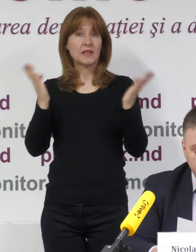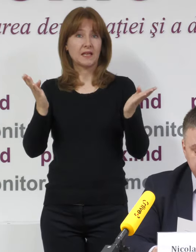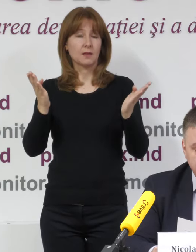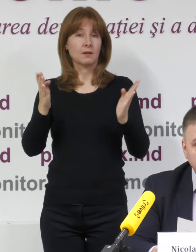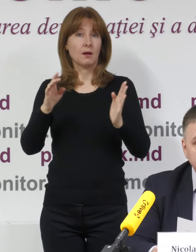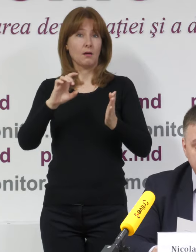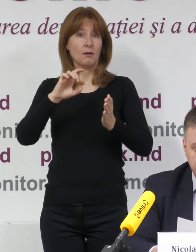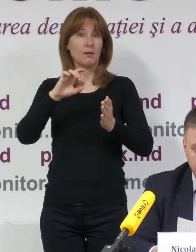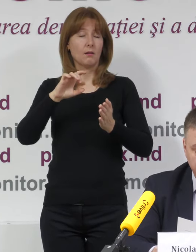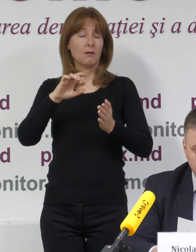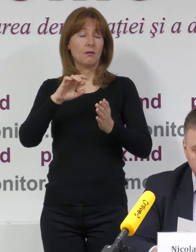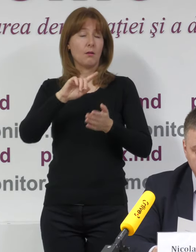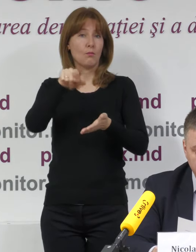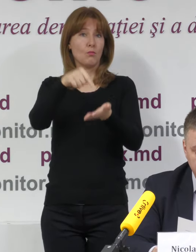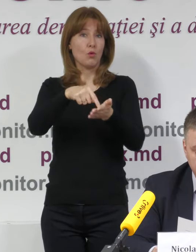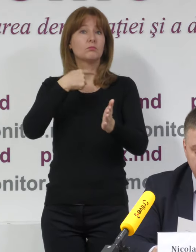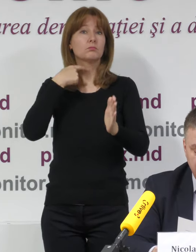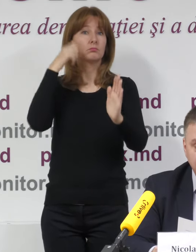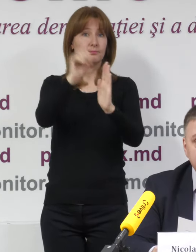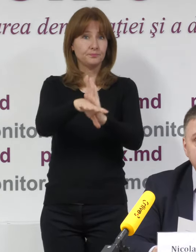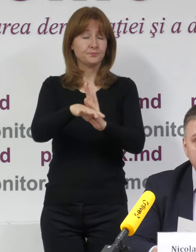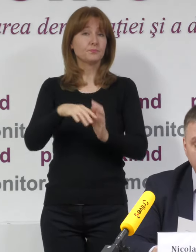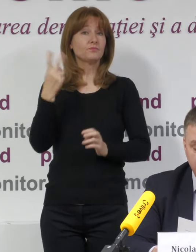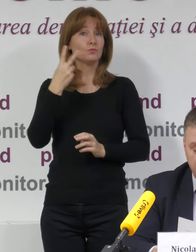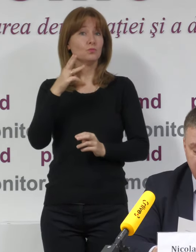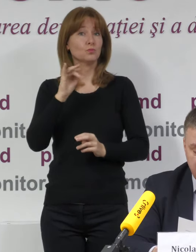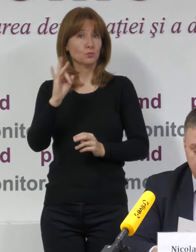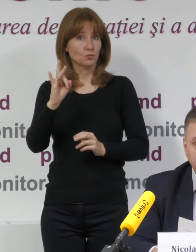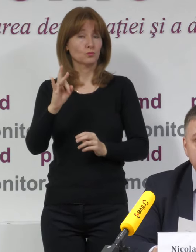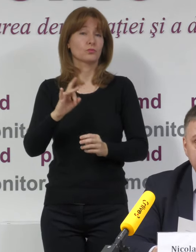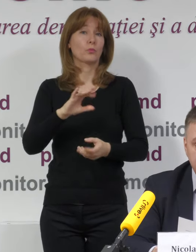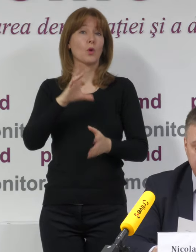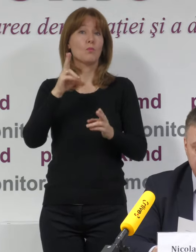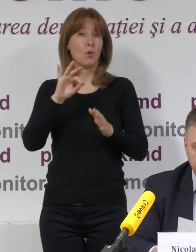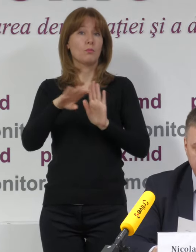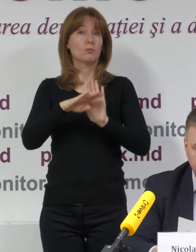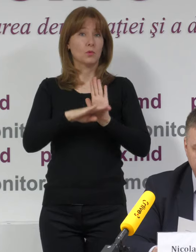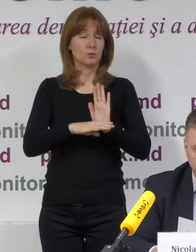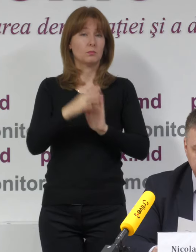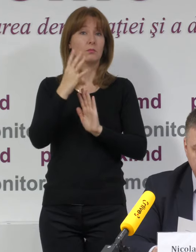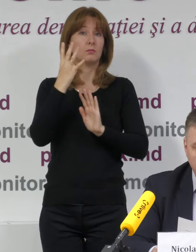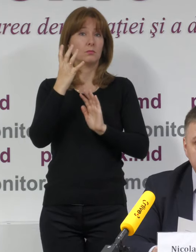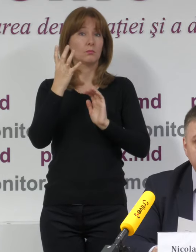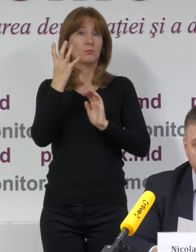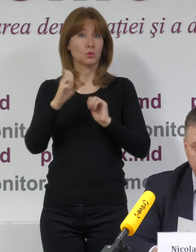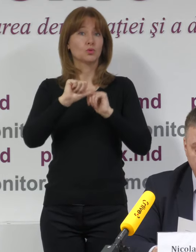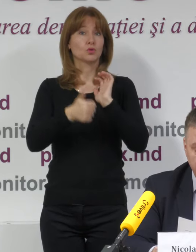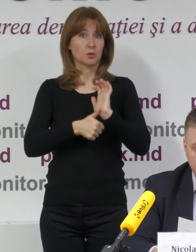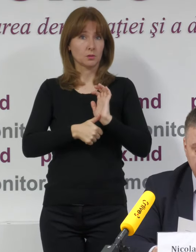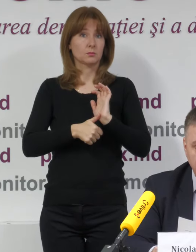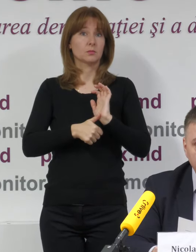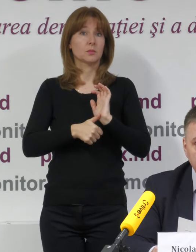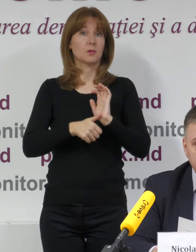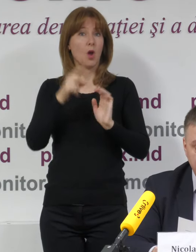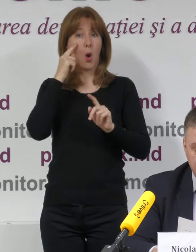Vreau să atrag atenția că pentru turul 2 de scurtin, în baza eșantionului 614 secții de votare, observatorii ne-au